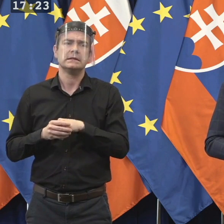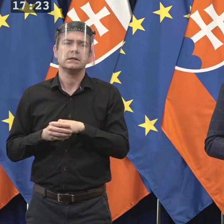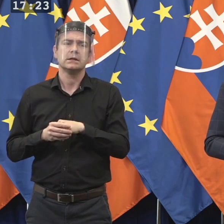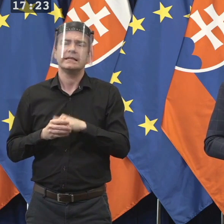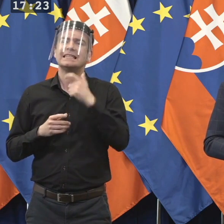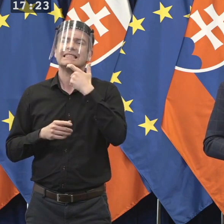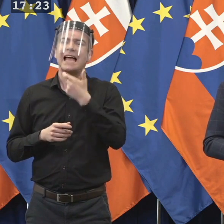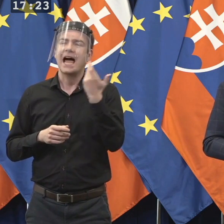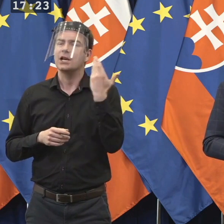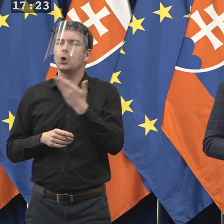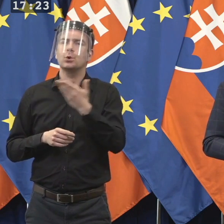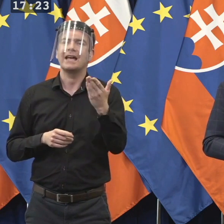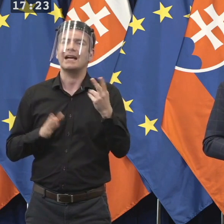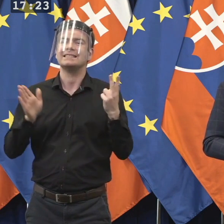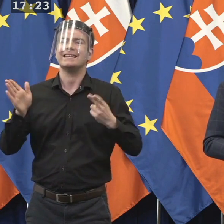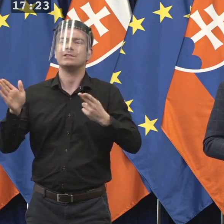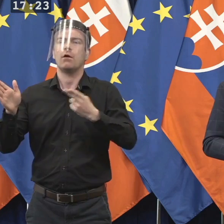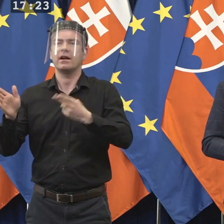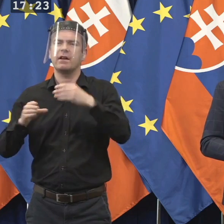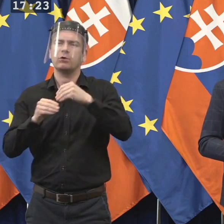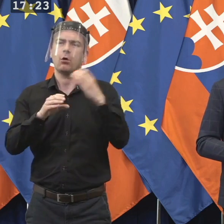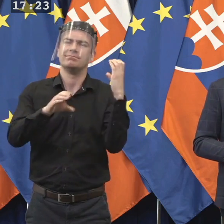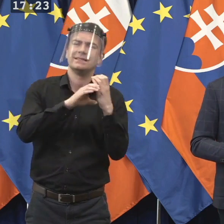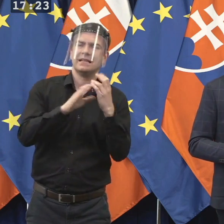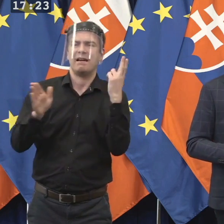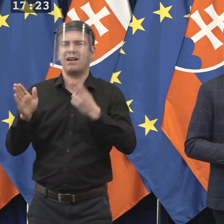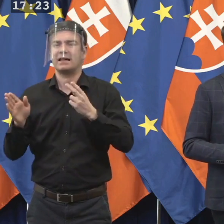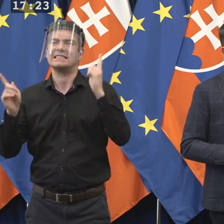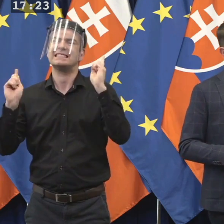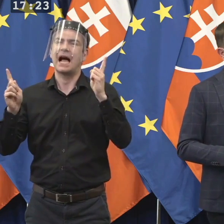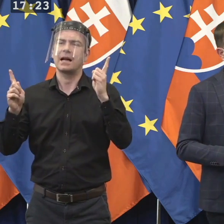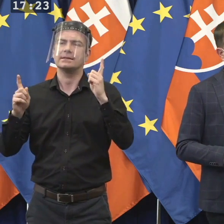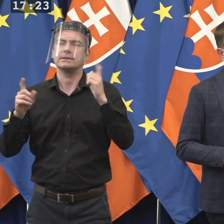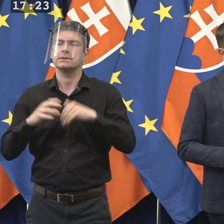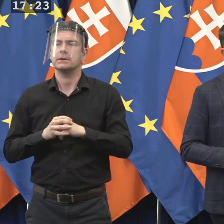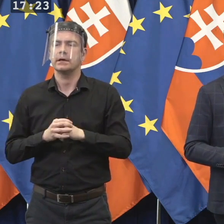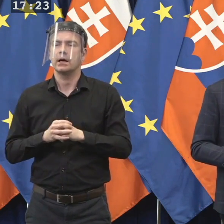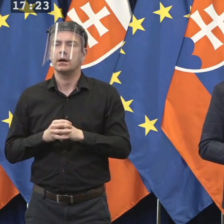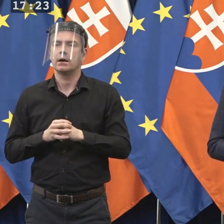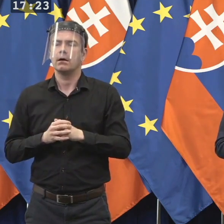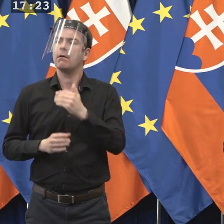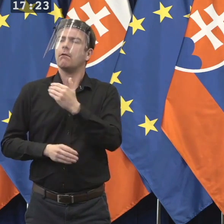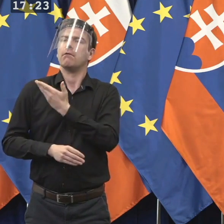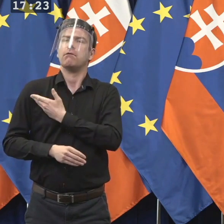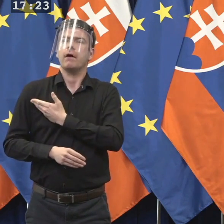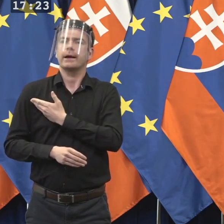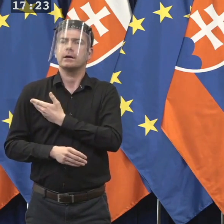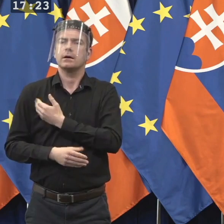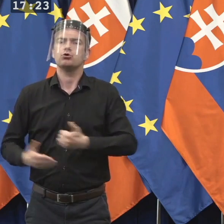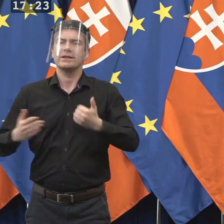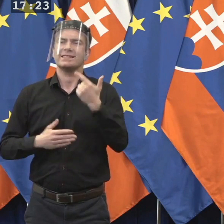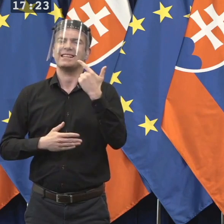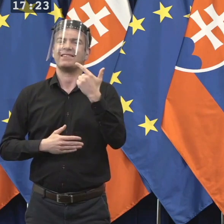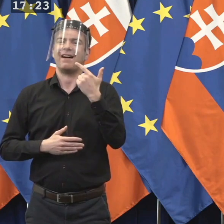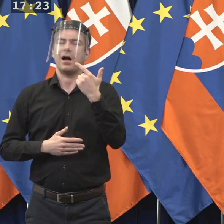dôchodcov nad 62 rokov. Do akej míry je to aktuálne, či sa to schválí, či už je to hotová vec, alebo ako to vy nynímate? Ďakujem.